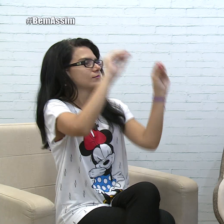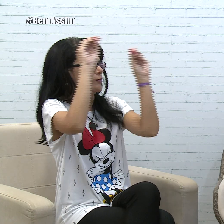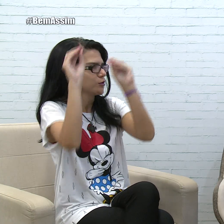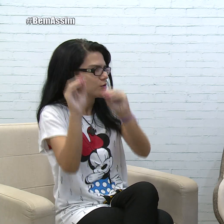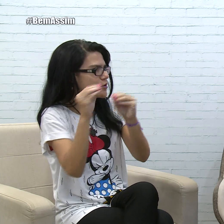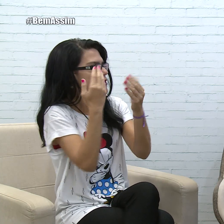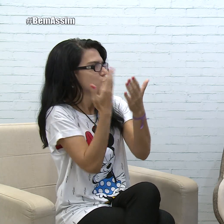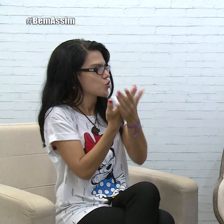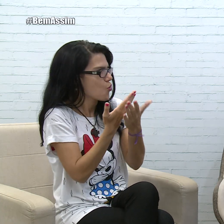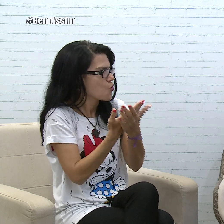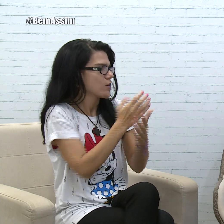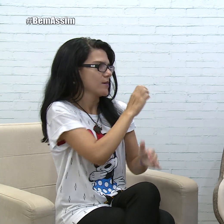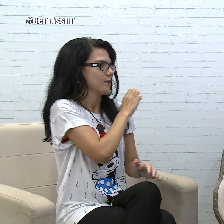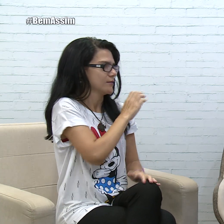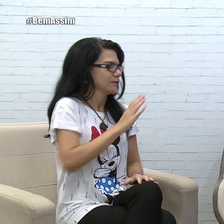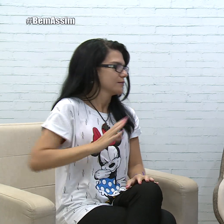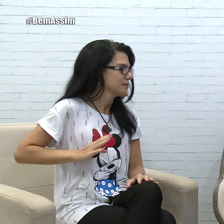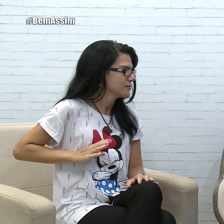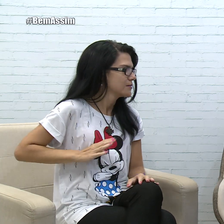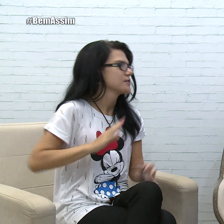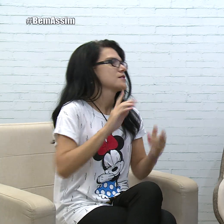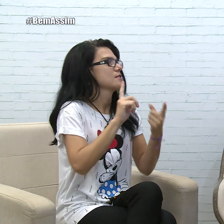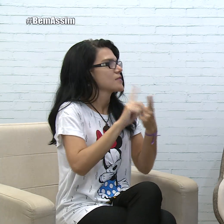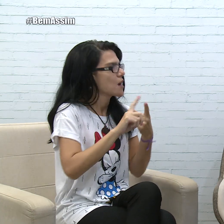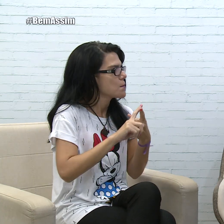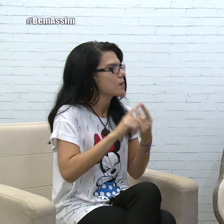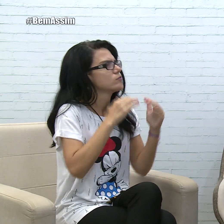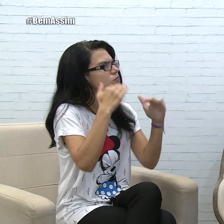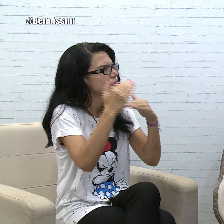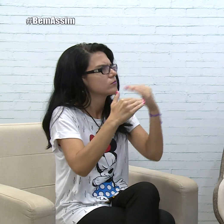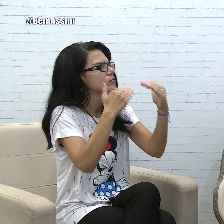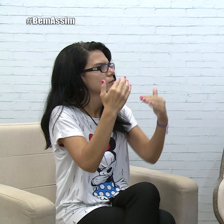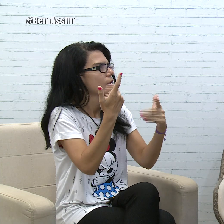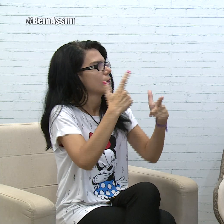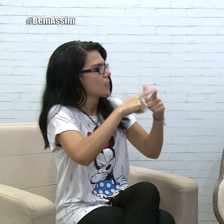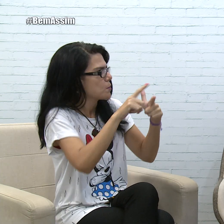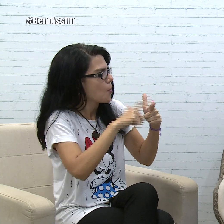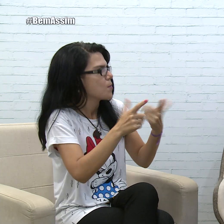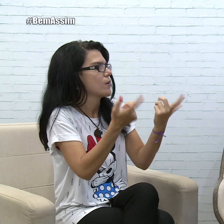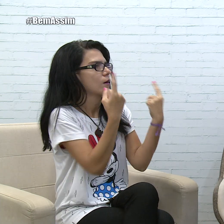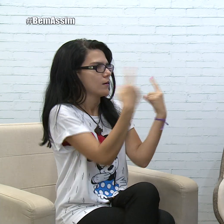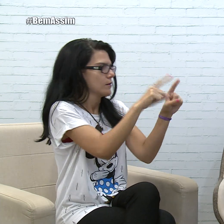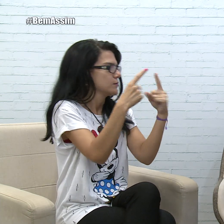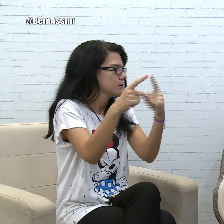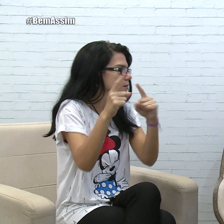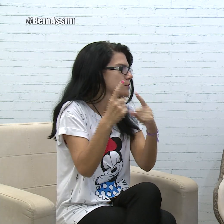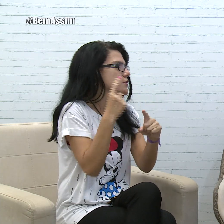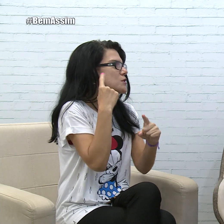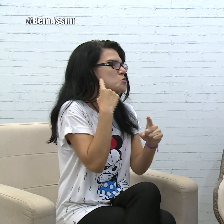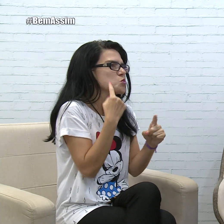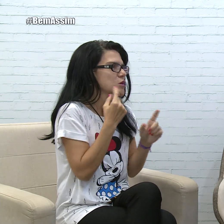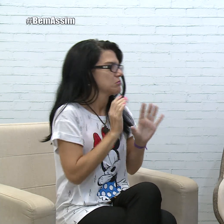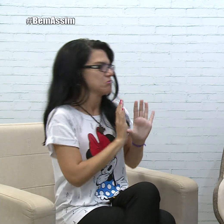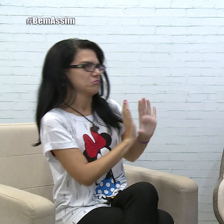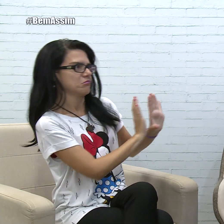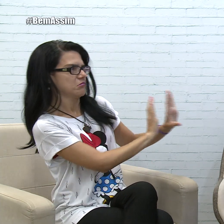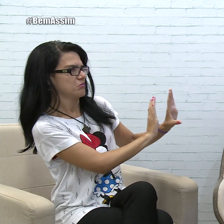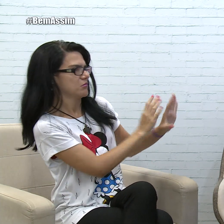desenvolvendo. Nas escolas, estudando o Edson Bernardes, e assim eu fui. Não tinha muitos, assim,